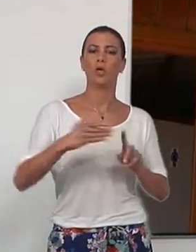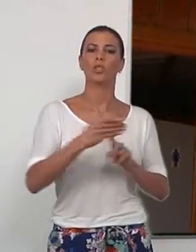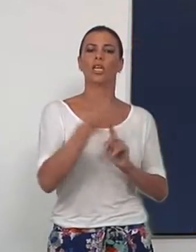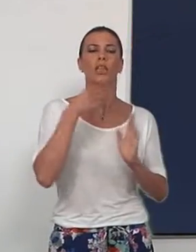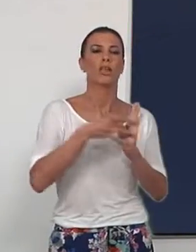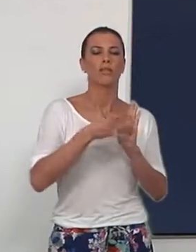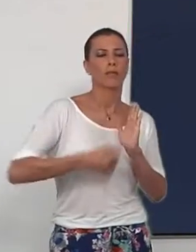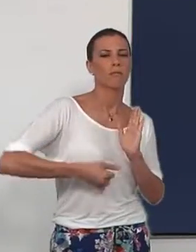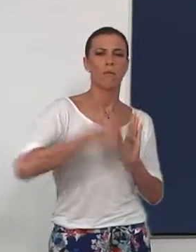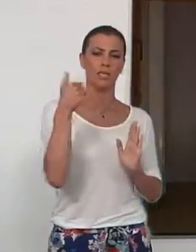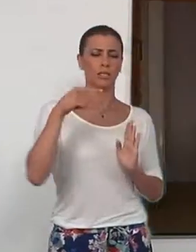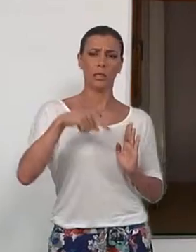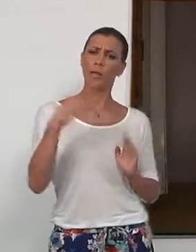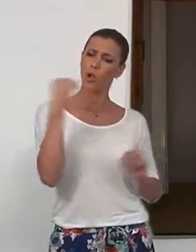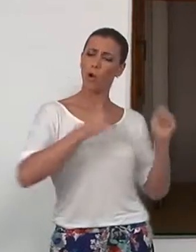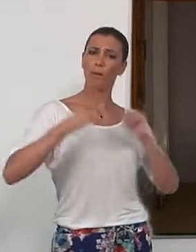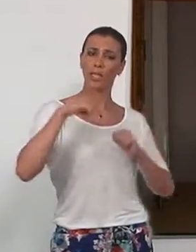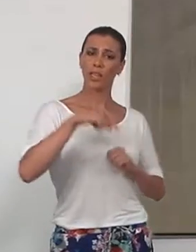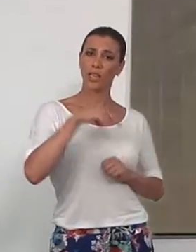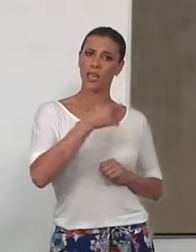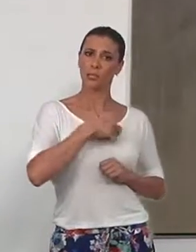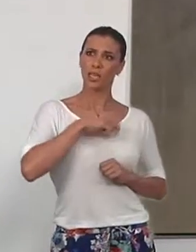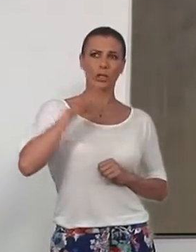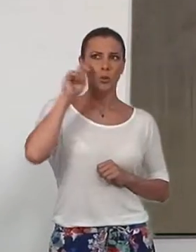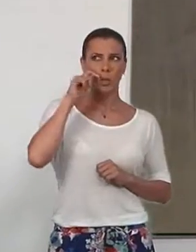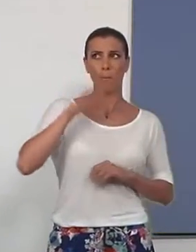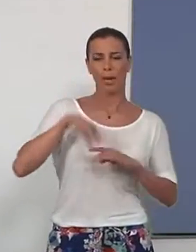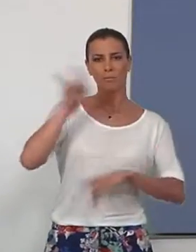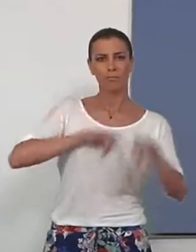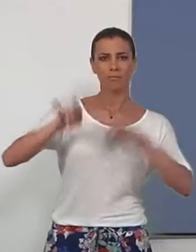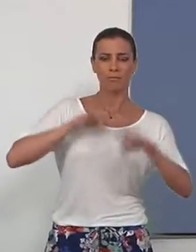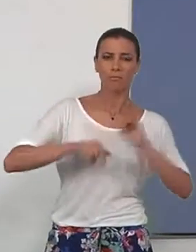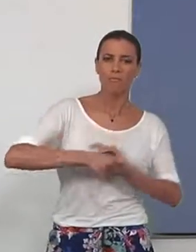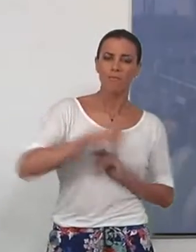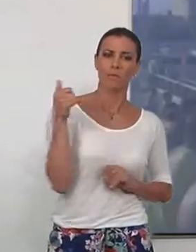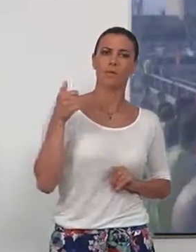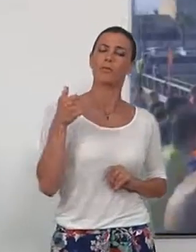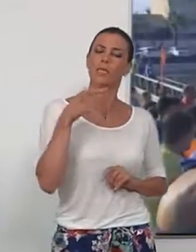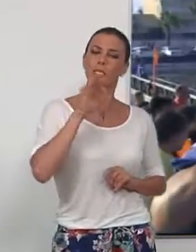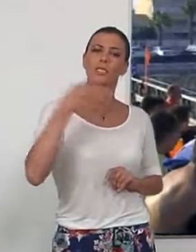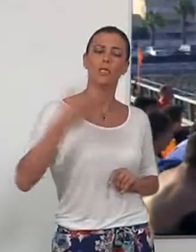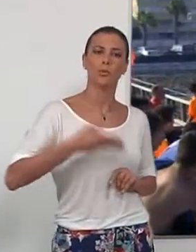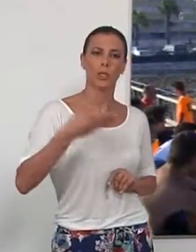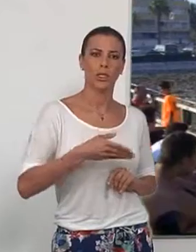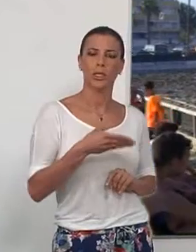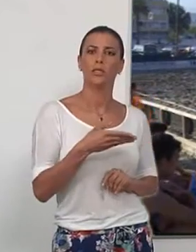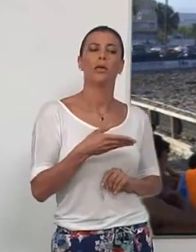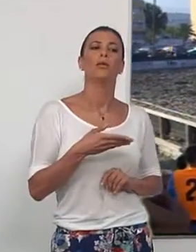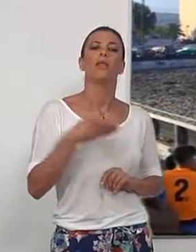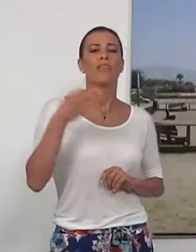competitividad de España en esta industria y pone de manifiesto la transversalidad de la materia, así como la cooperación entre